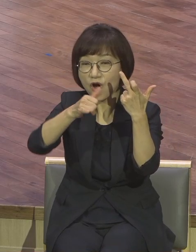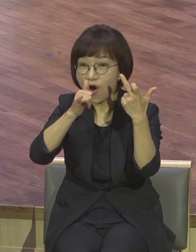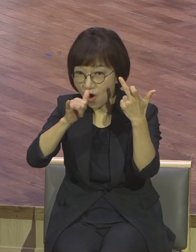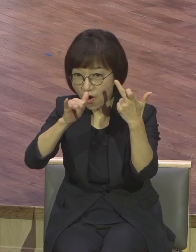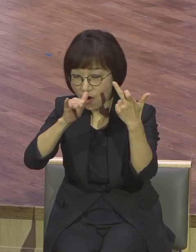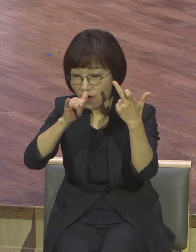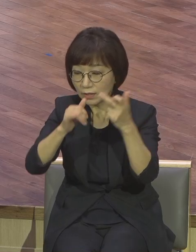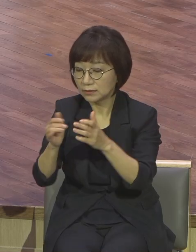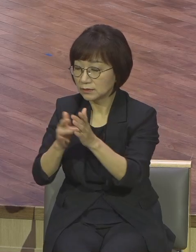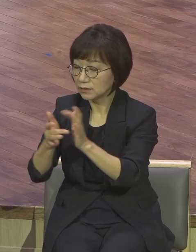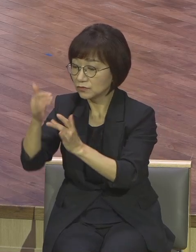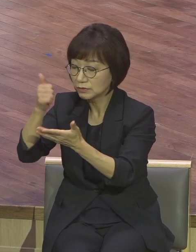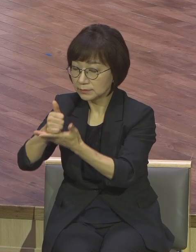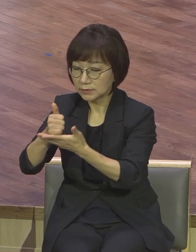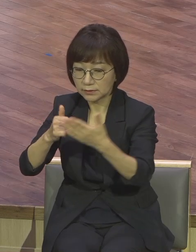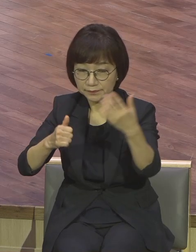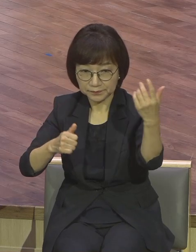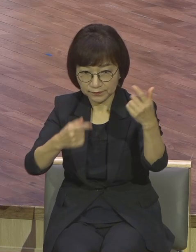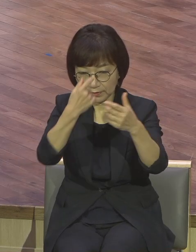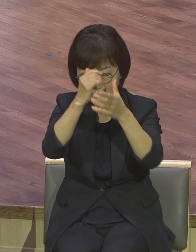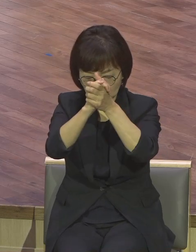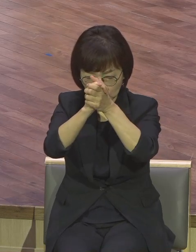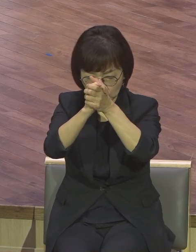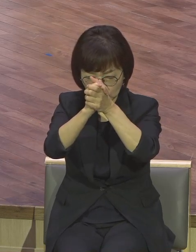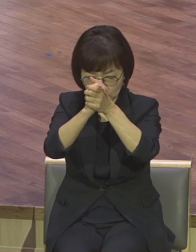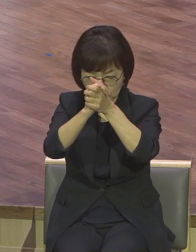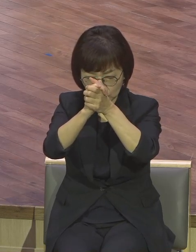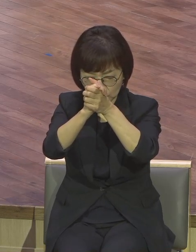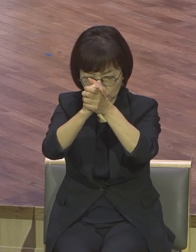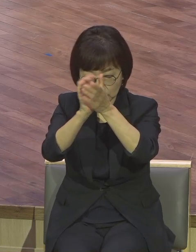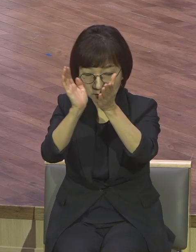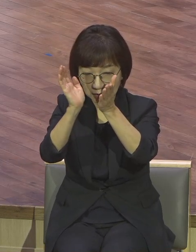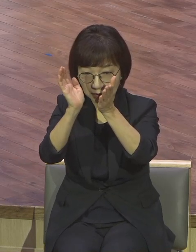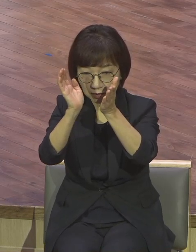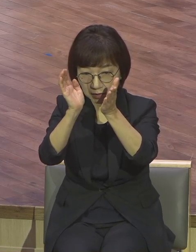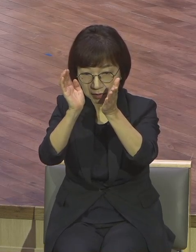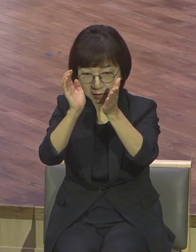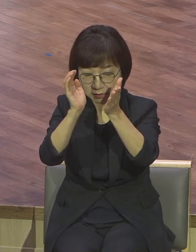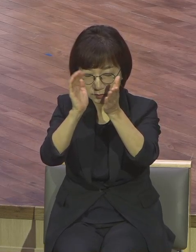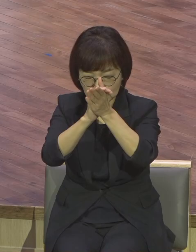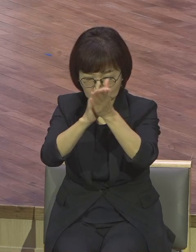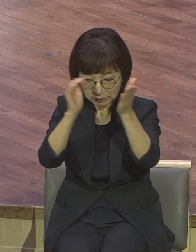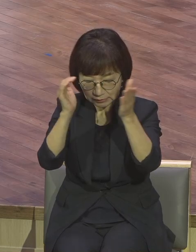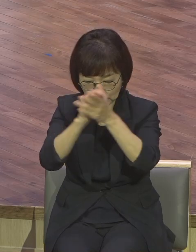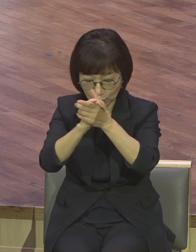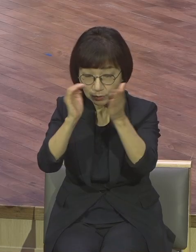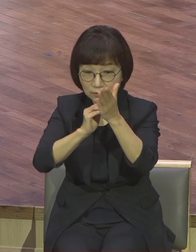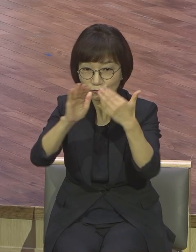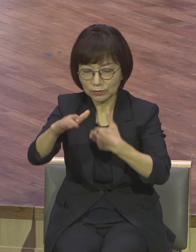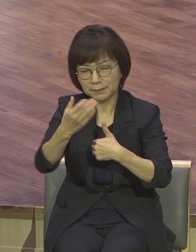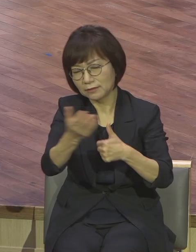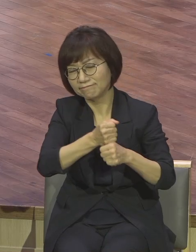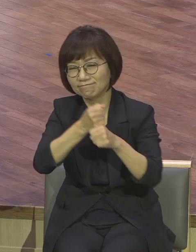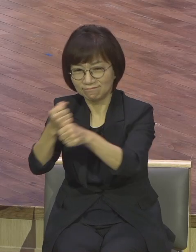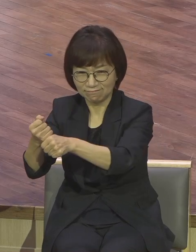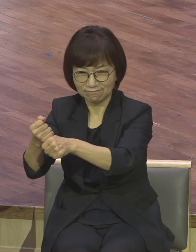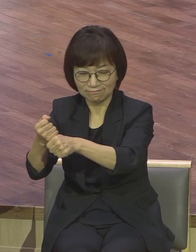동산에서 기도를 드린 후에 바로 붙잡히게 되는데 마태는 단순하게 예수님께서